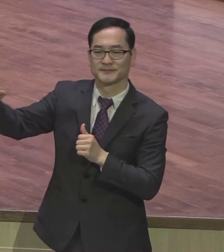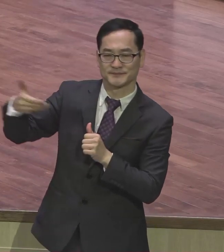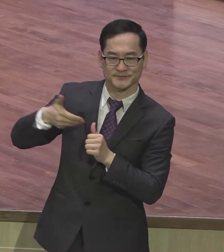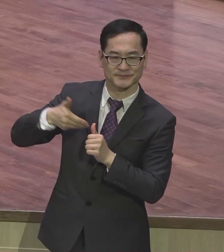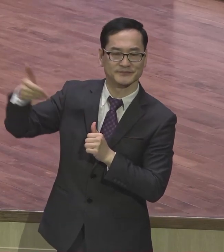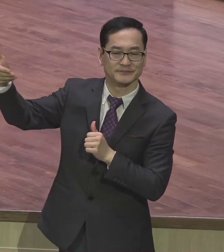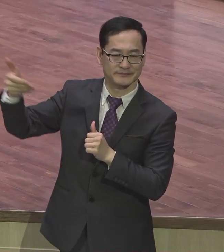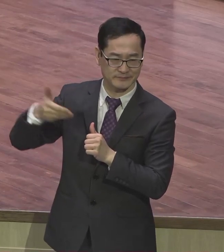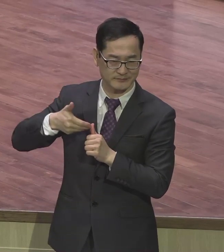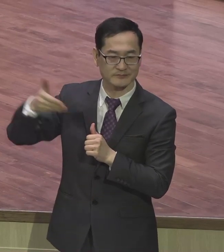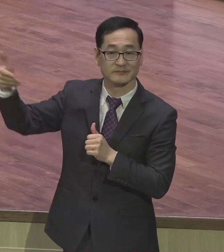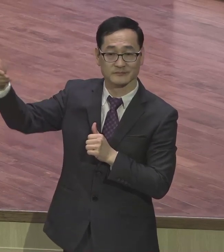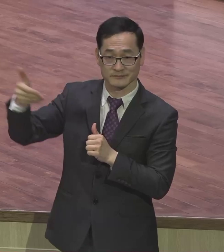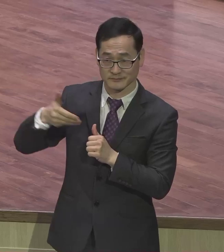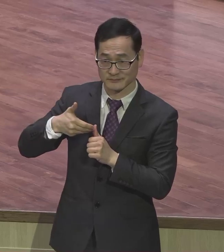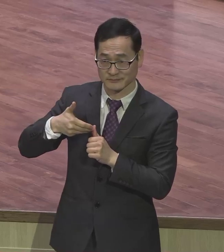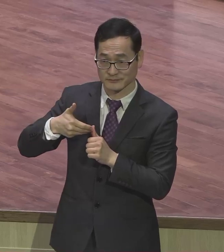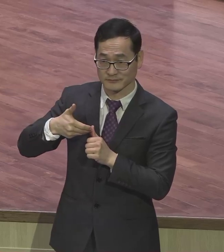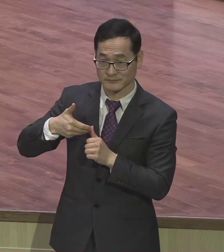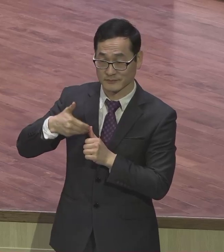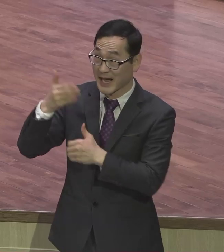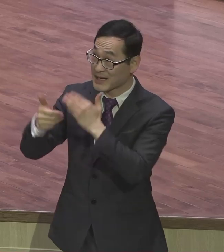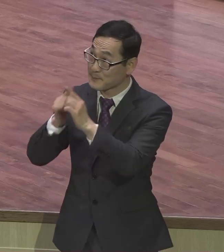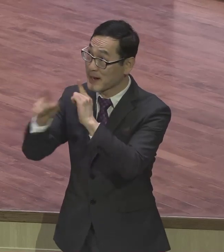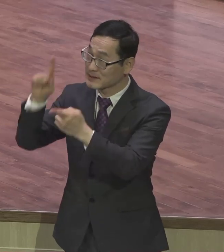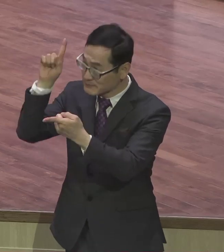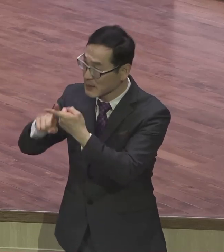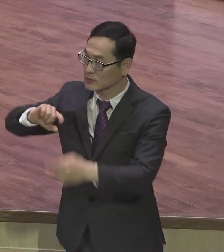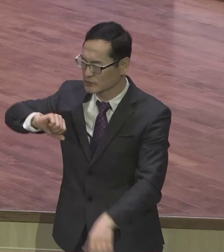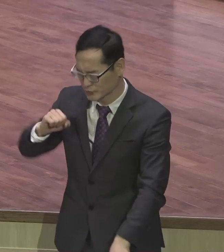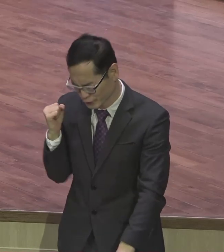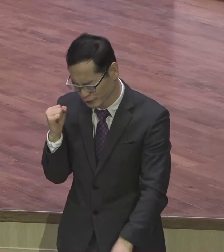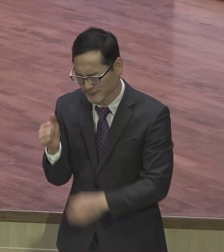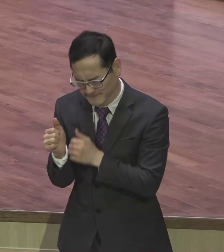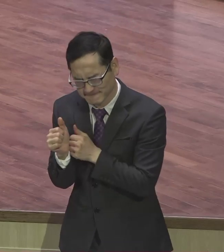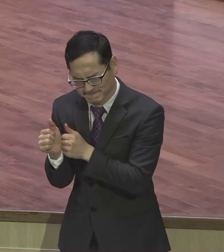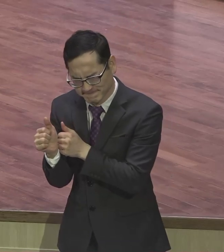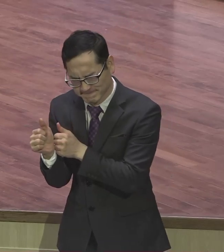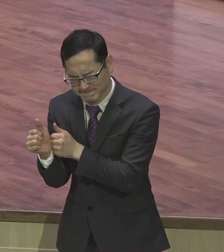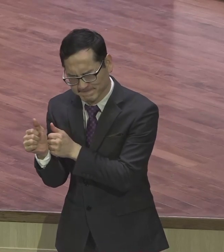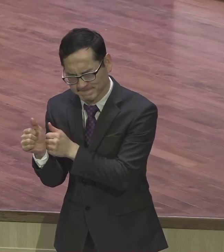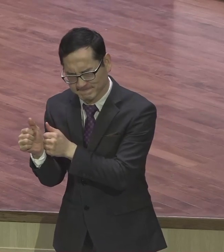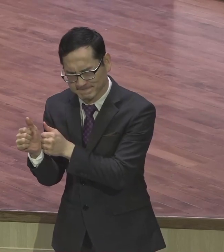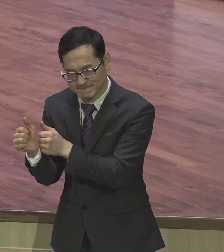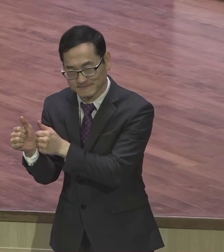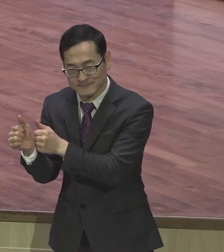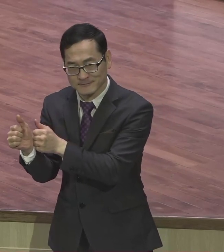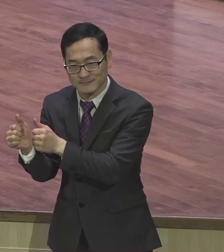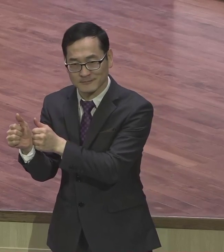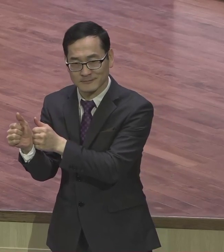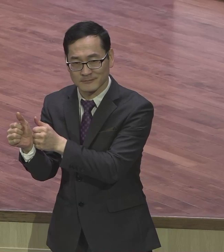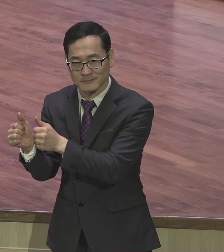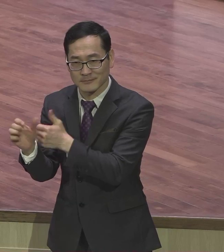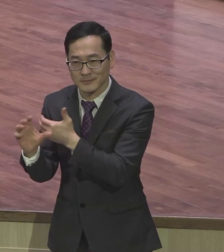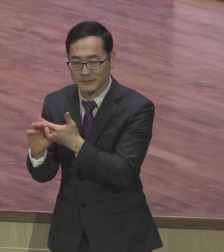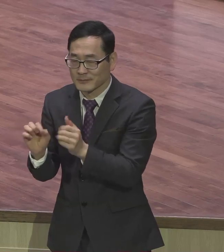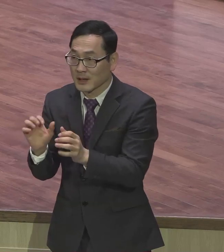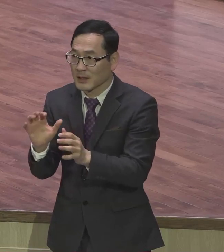하나님의 말씀에 순종했더니 하나님의 말씀대로 따라갔더니 세상 사람을 경험할 수 없는 이런 평안을